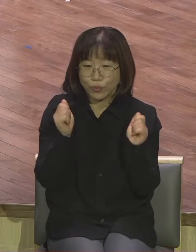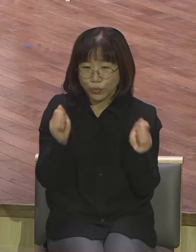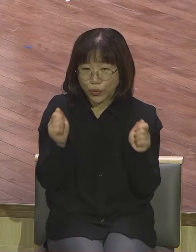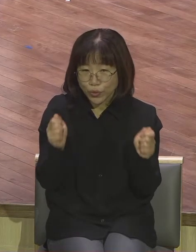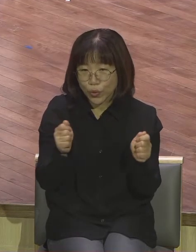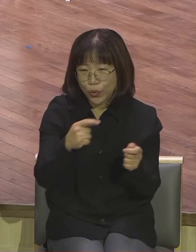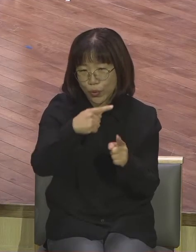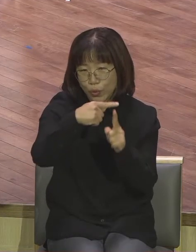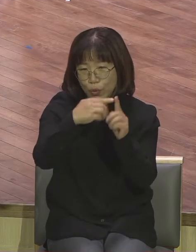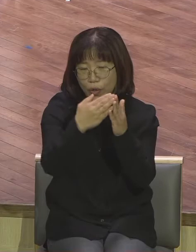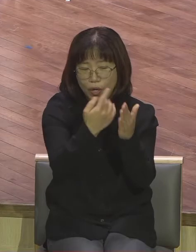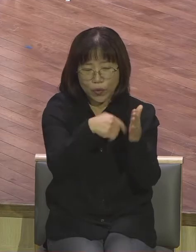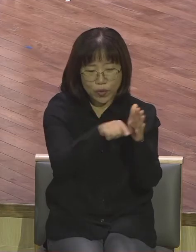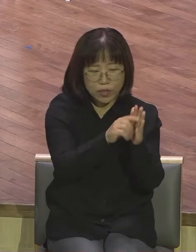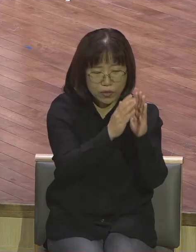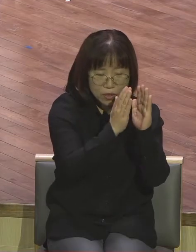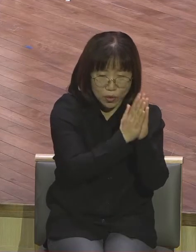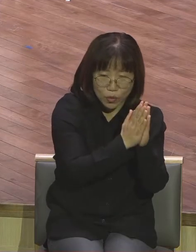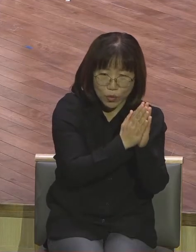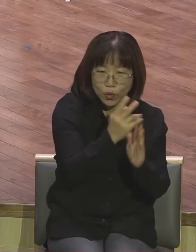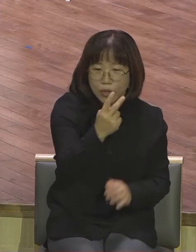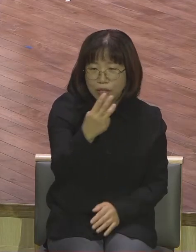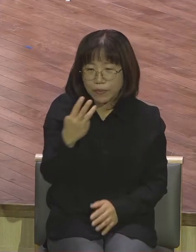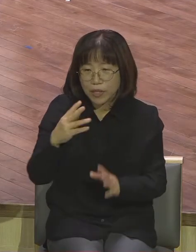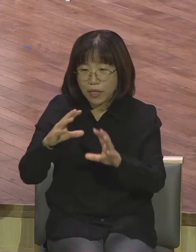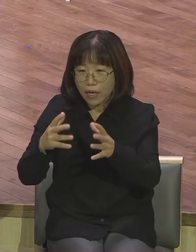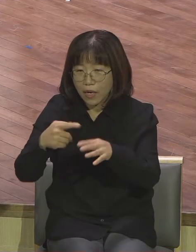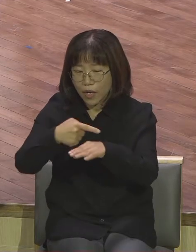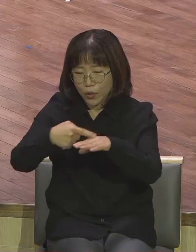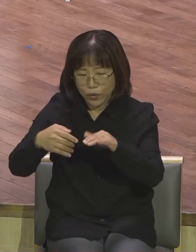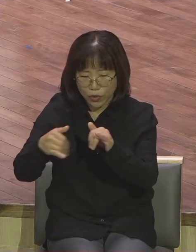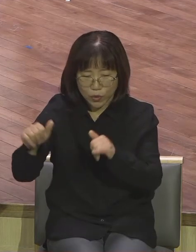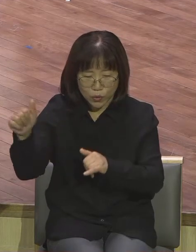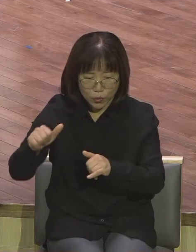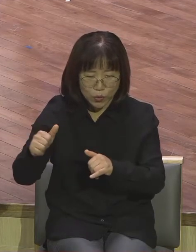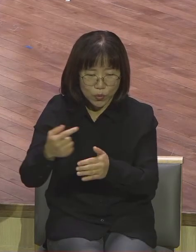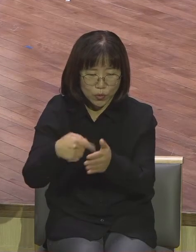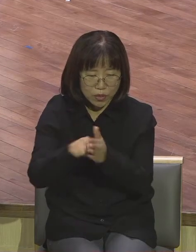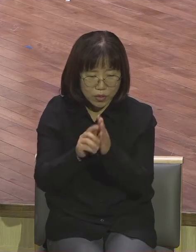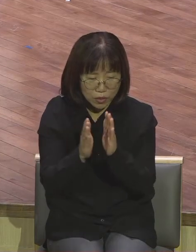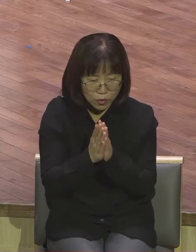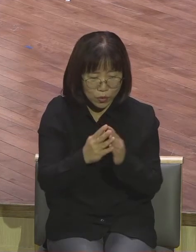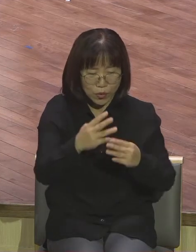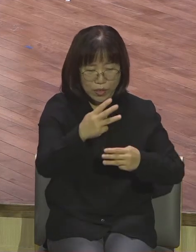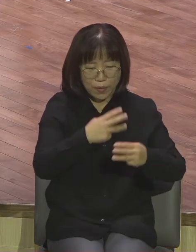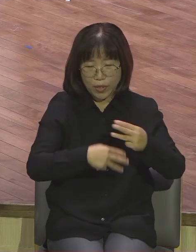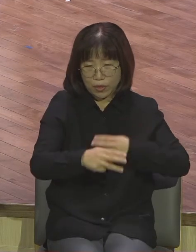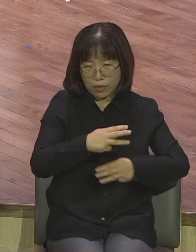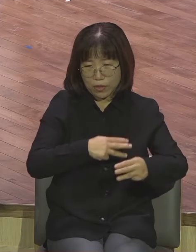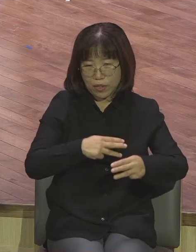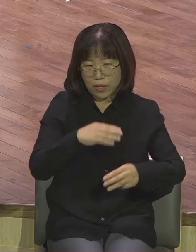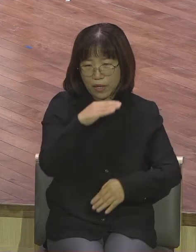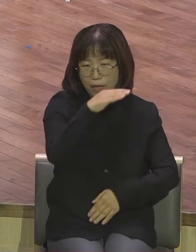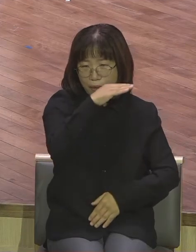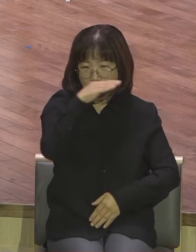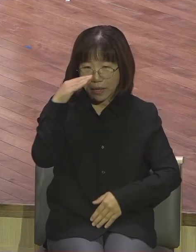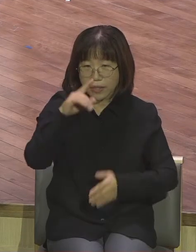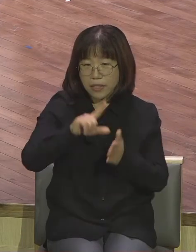주시고 237나라 5천정전 보금화를 위해 함께 기도해 주시기 바랍니다 그리고 랩런트들이 정말 올바르게 시대 살릴 하나님의